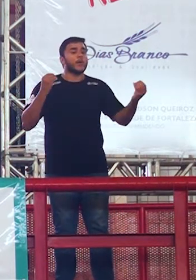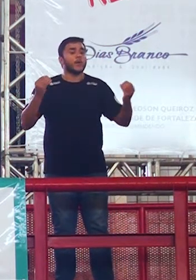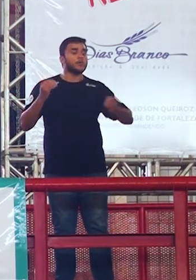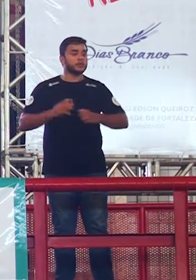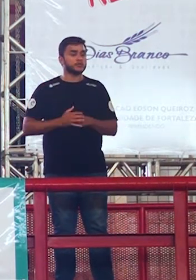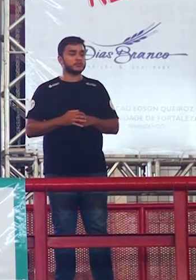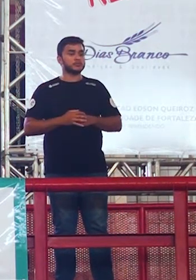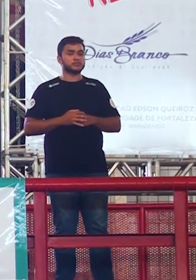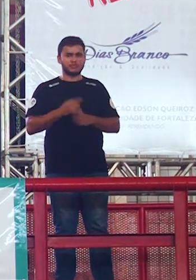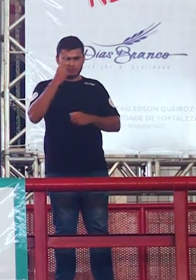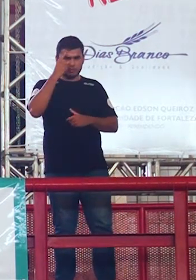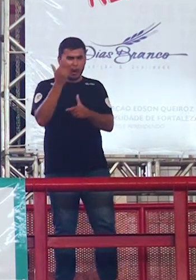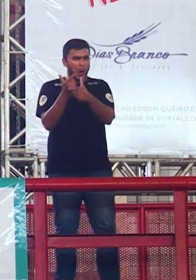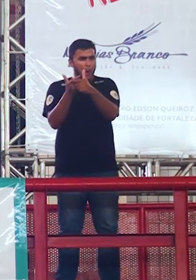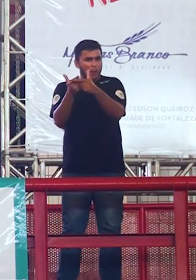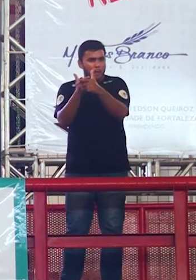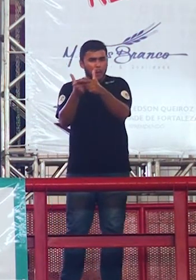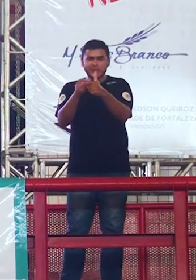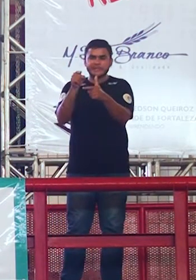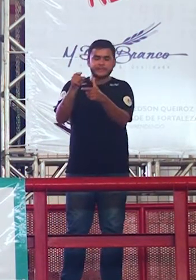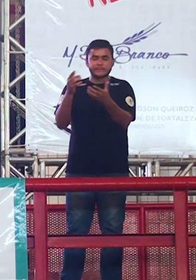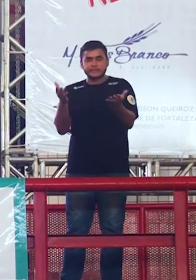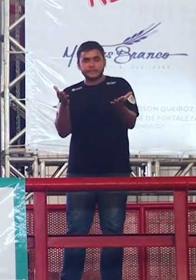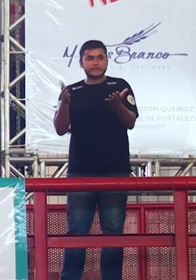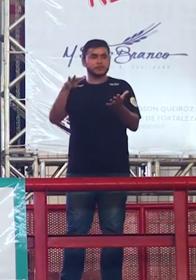problema o nome disso é